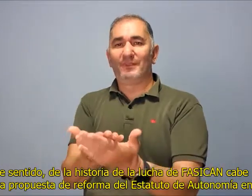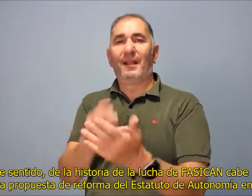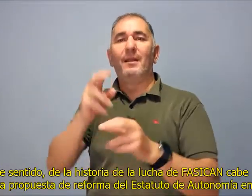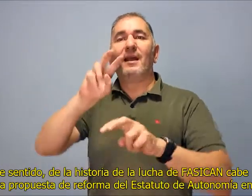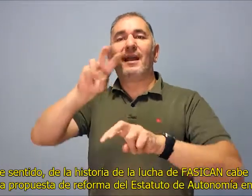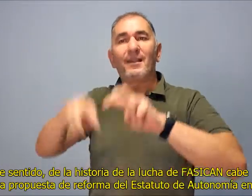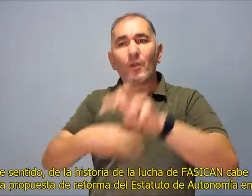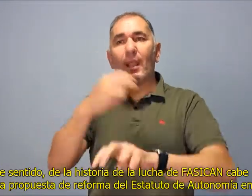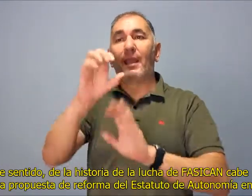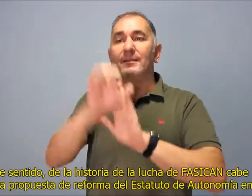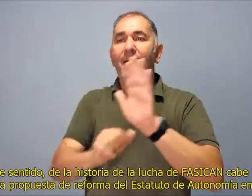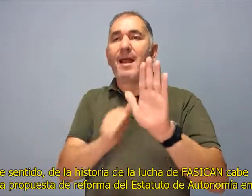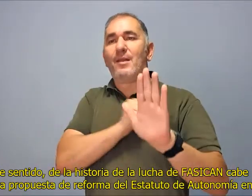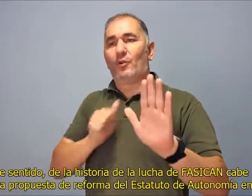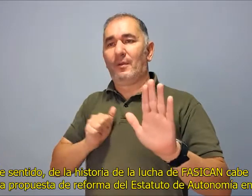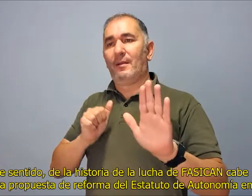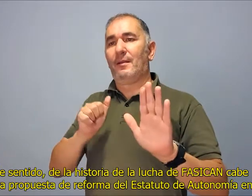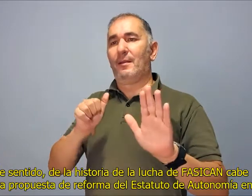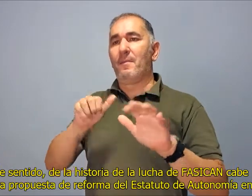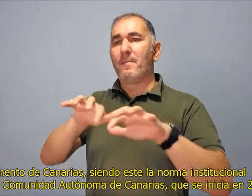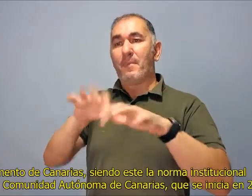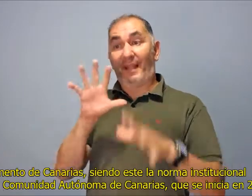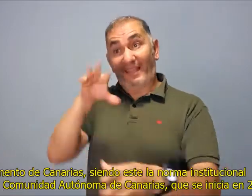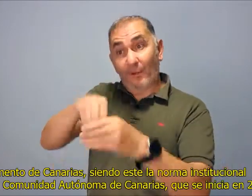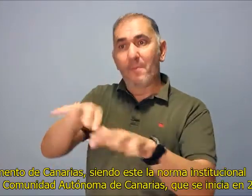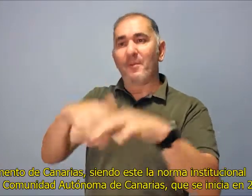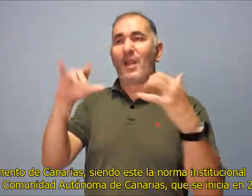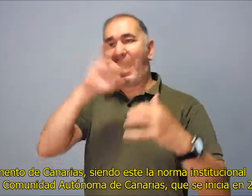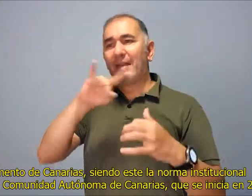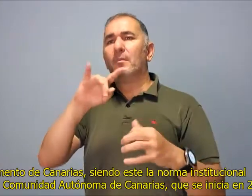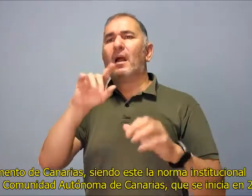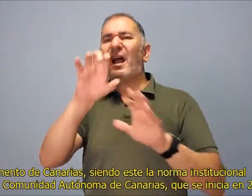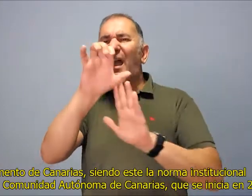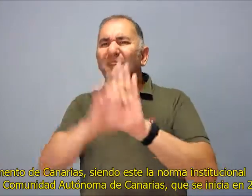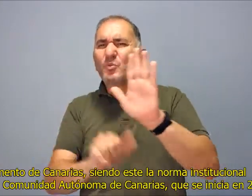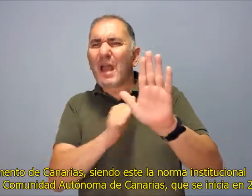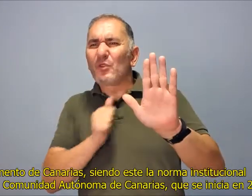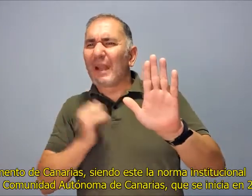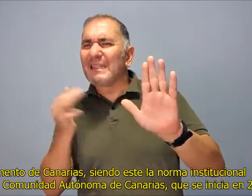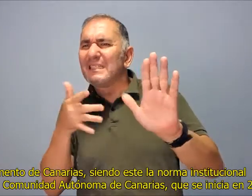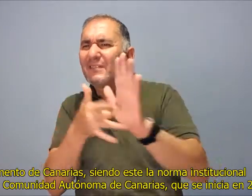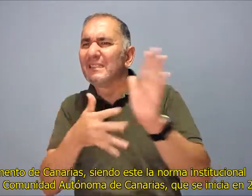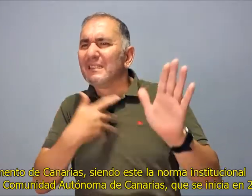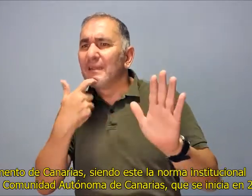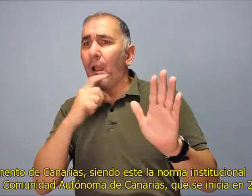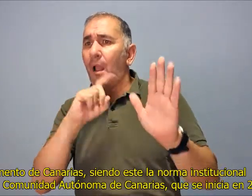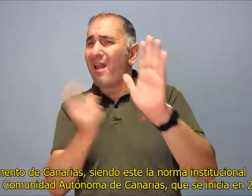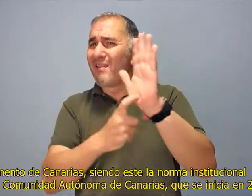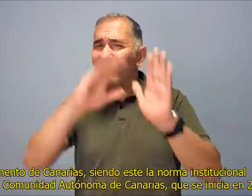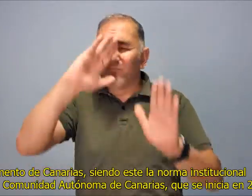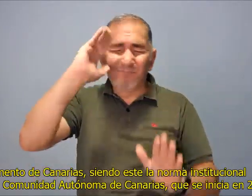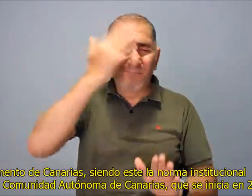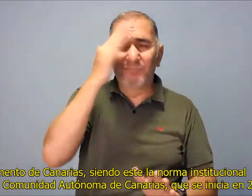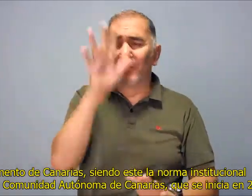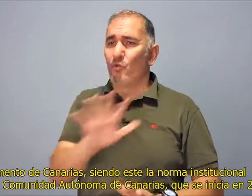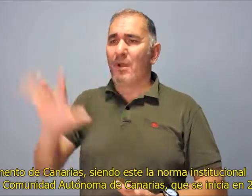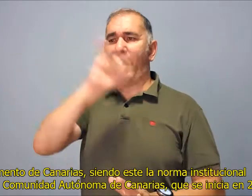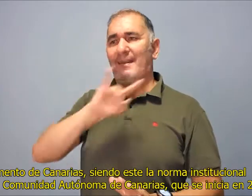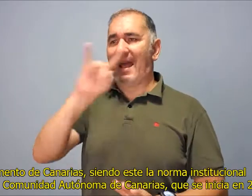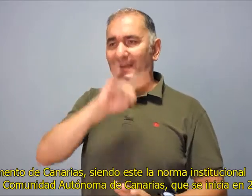del Estatuto de Autonomía en el Parlamento de Canarias, siendo éste la norma institucional básica de